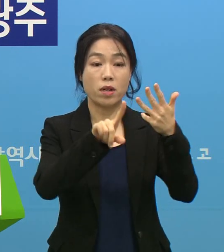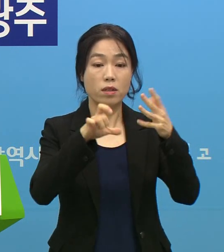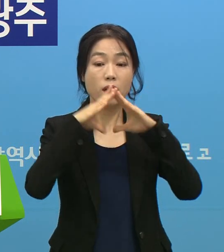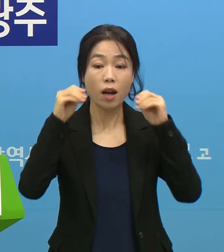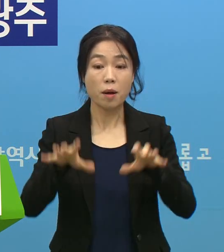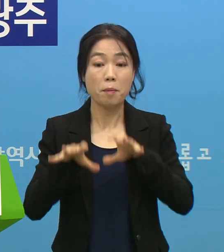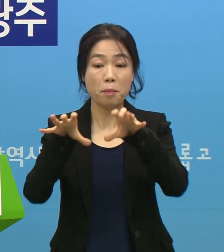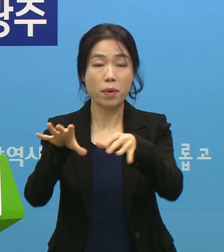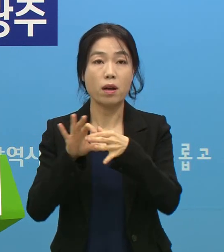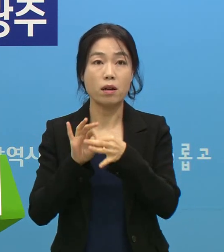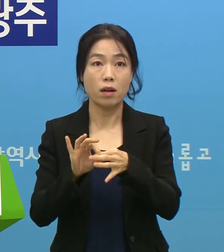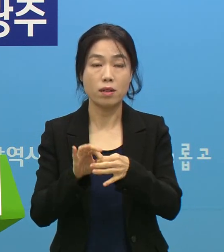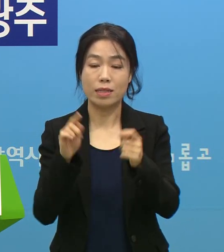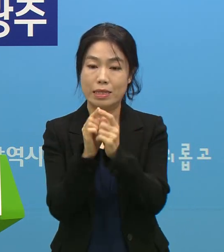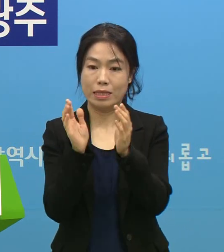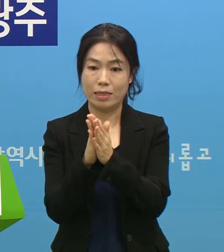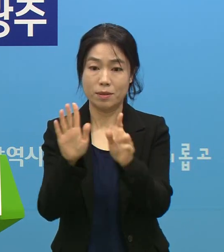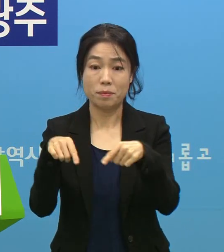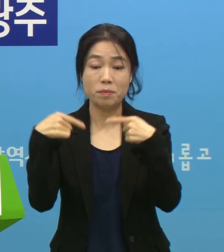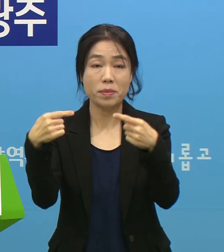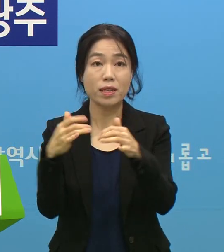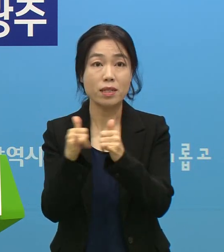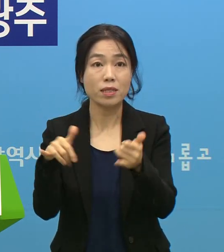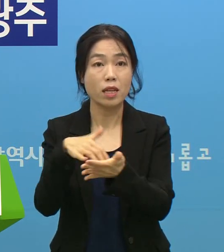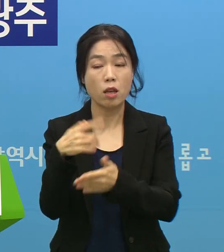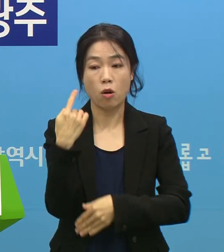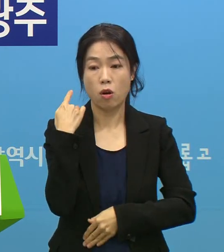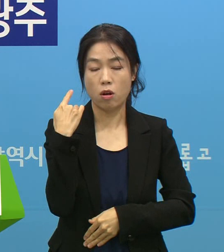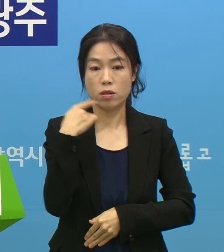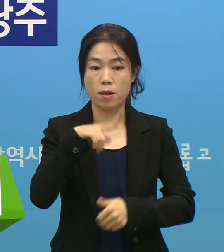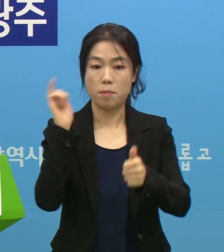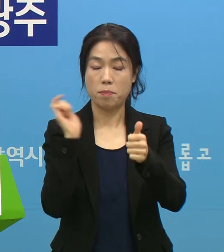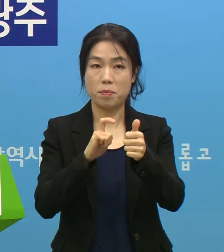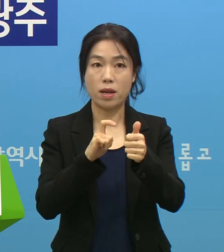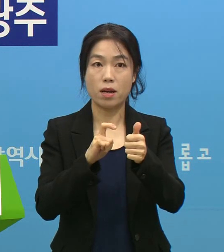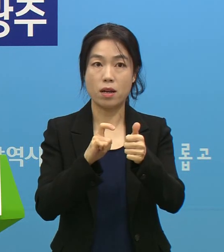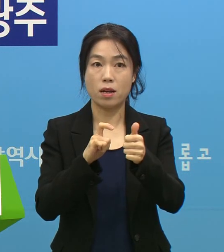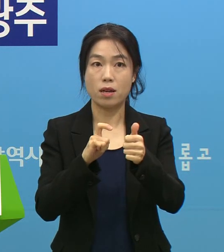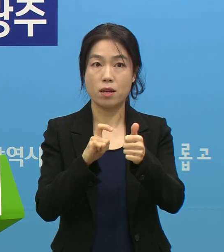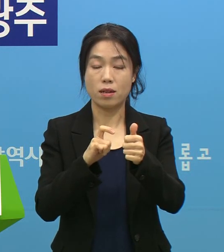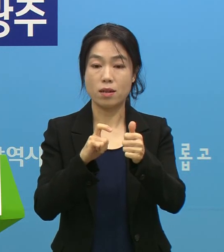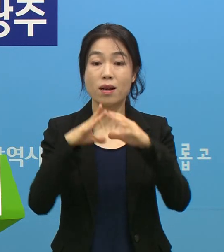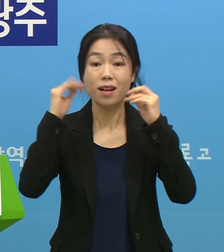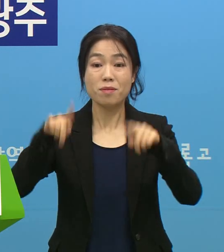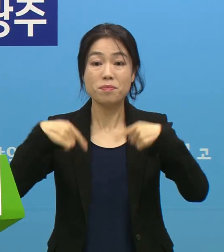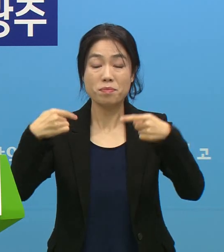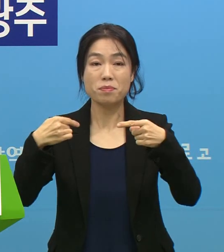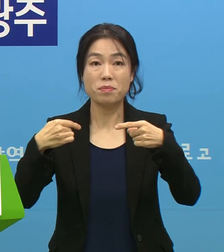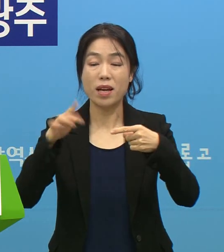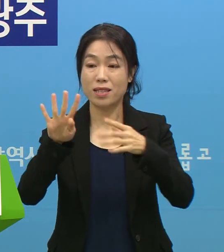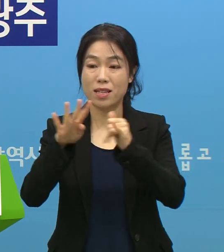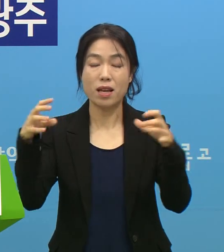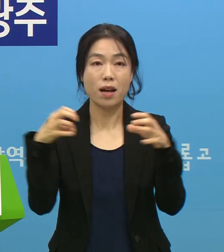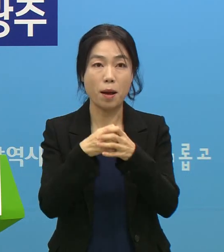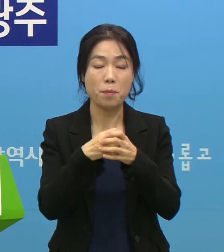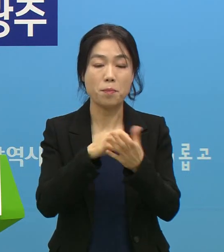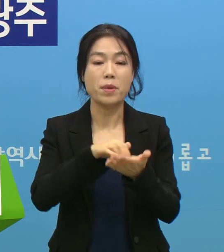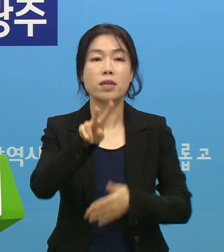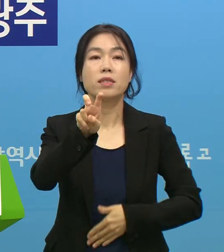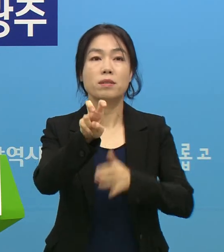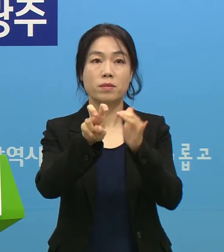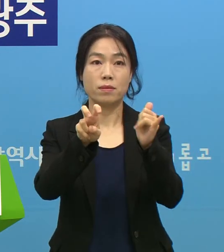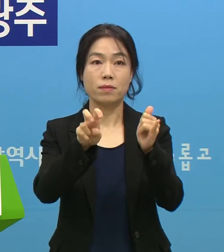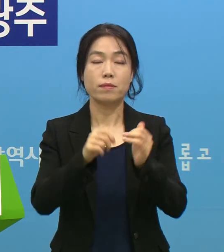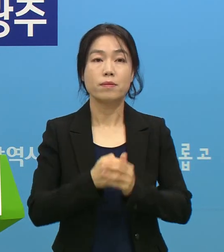광화문 집회 관련해서 직접 참가자는 어제 광화문 집회 확진된 4명까지 포함해서 20명이